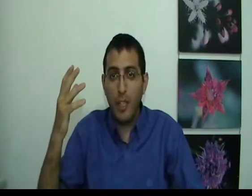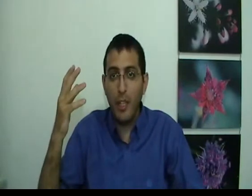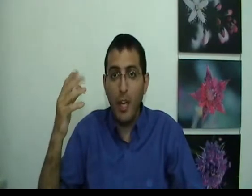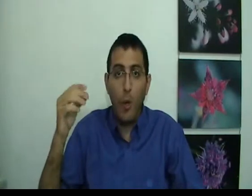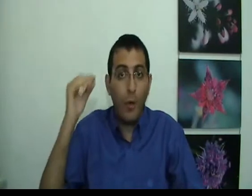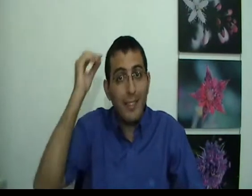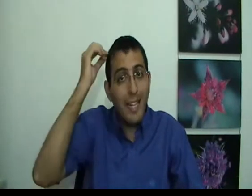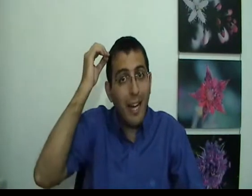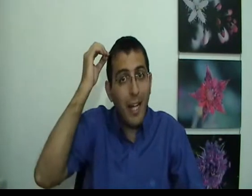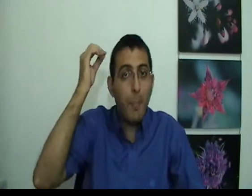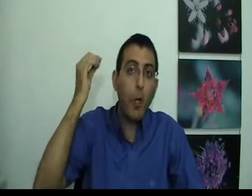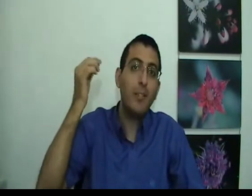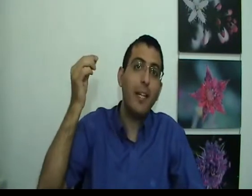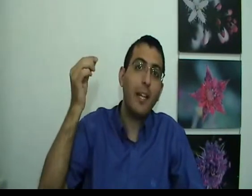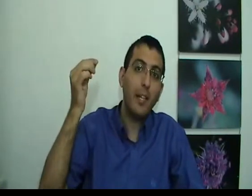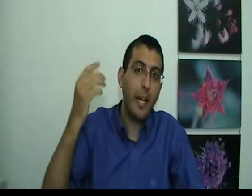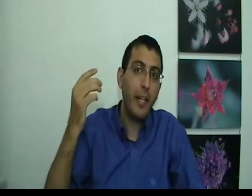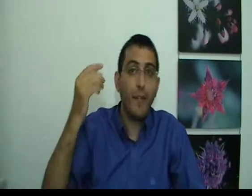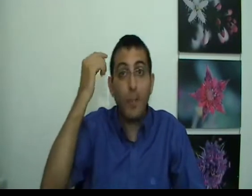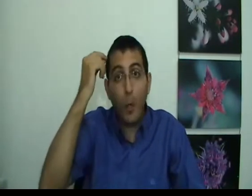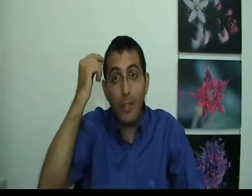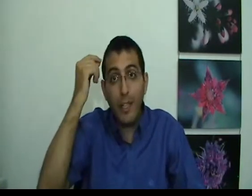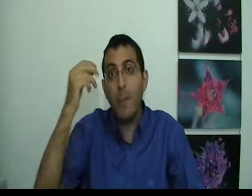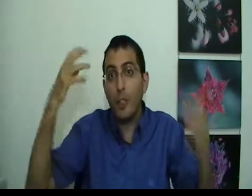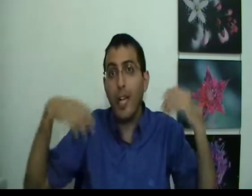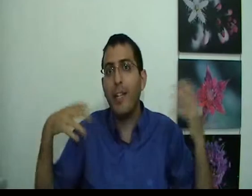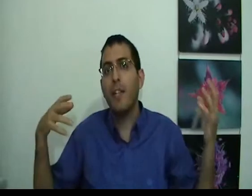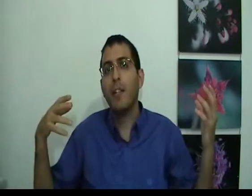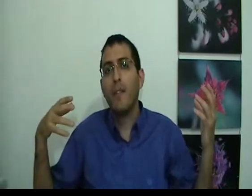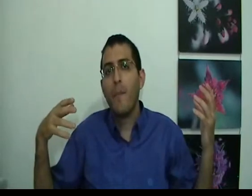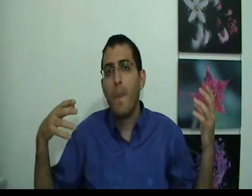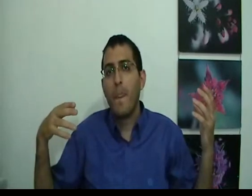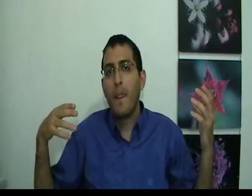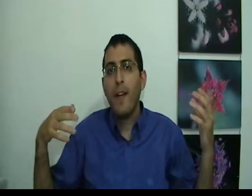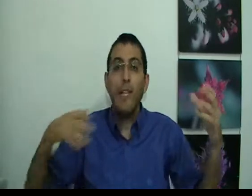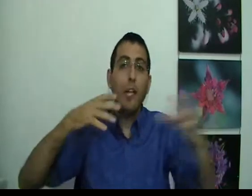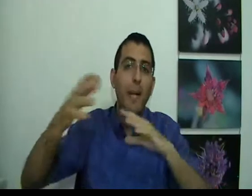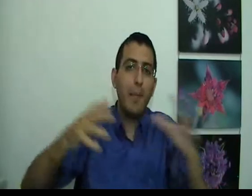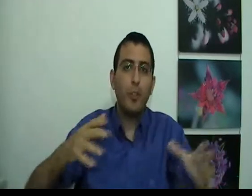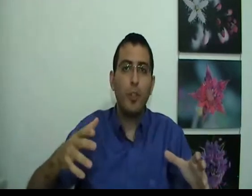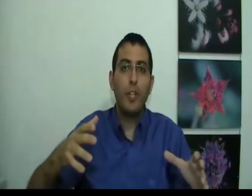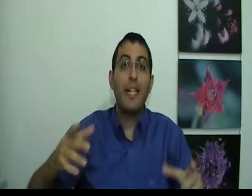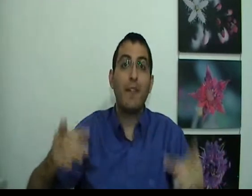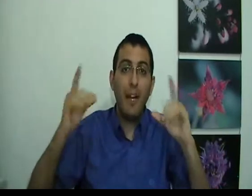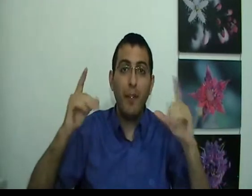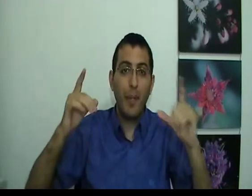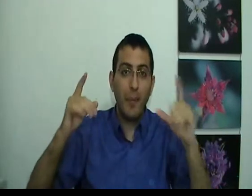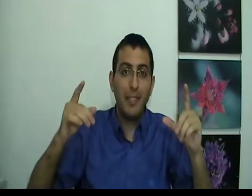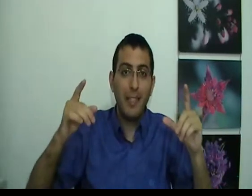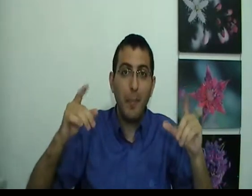או הסערה היא פחות אני, היא אני אבל היא פחות אני מאשר אני יש הרבה רמות שונות של אני אבל אף על פחיל מצד האמת